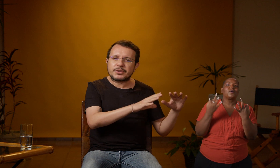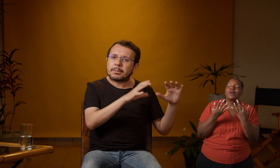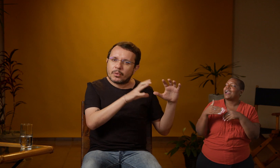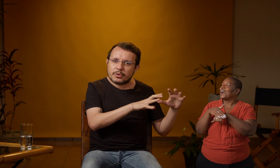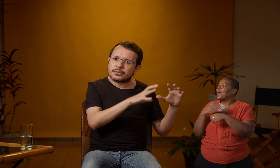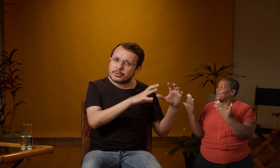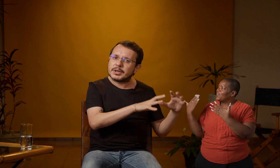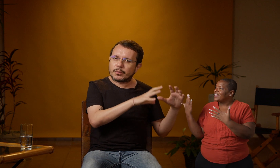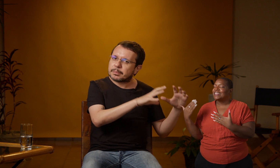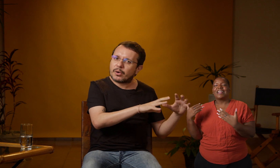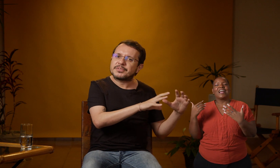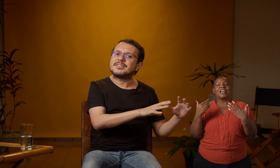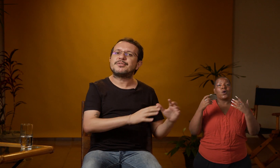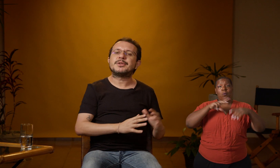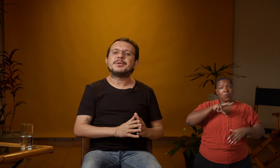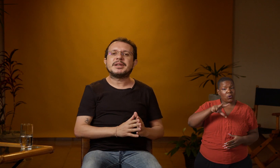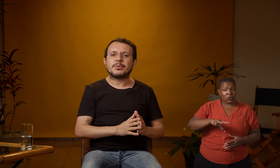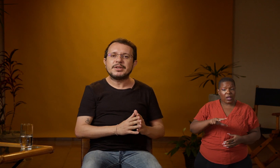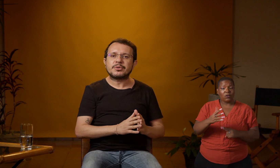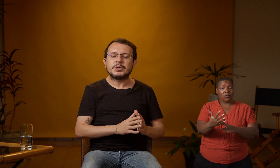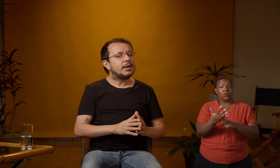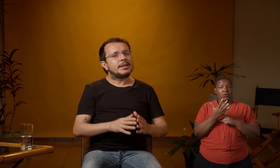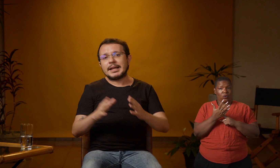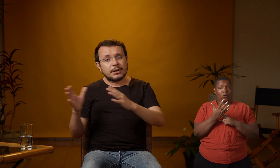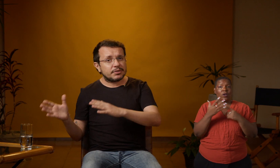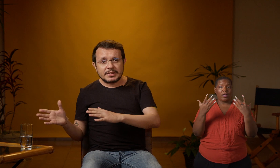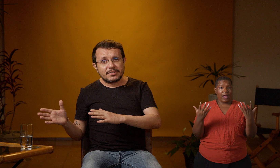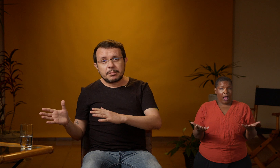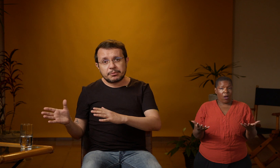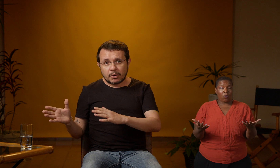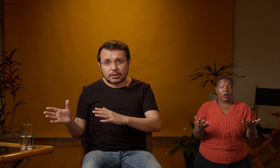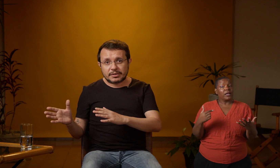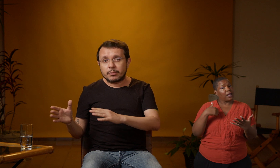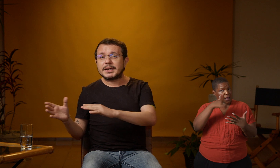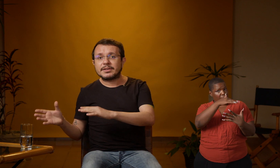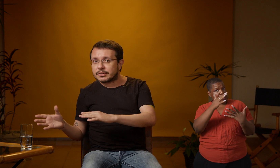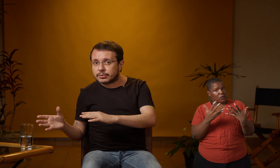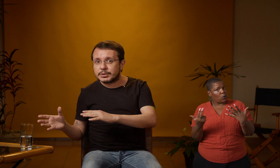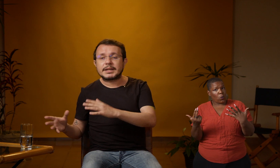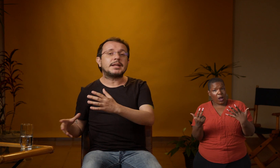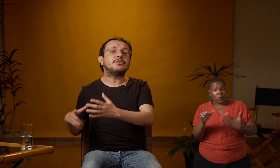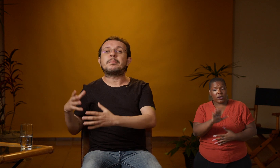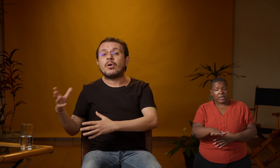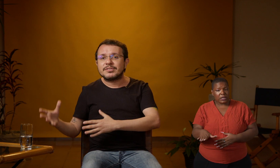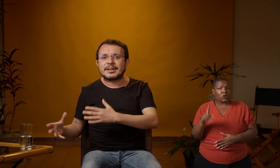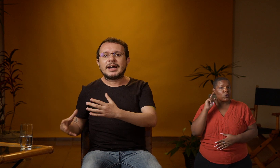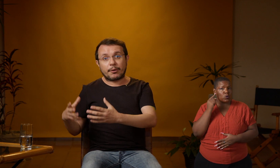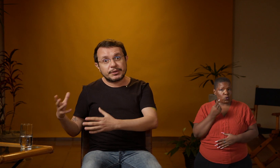foi exposto ou exposta a esse fenômeno linguístico. Na língua de sinais é a mesma coisa. Uma criança surda que é exposta ao